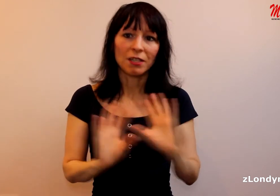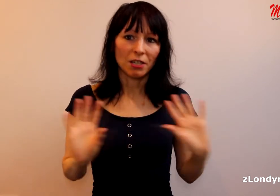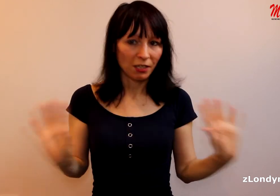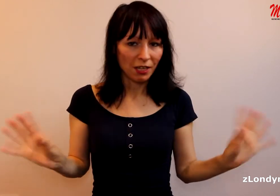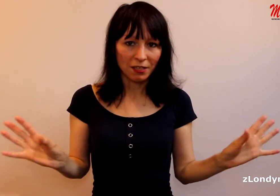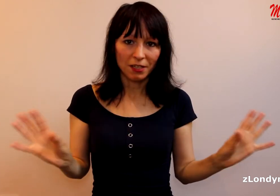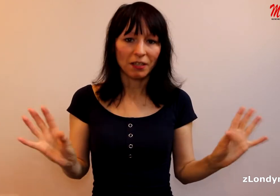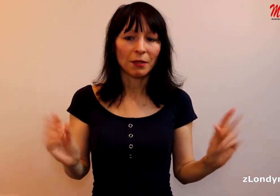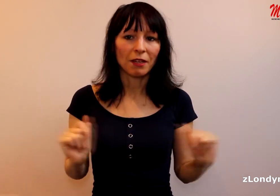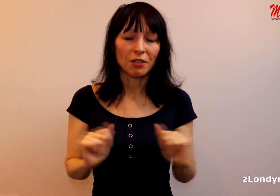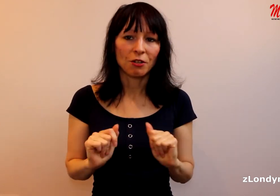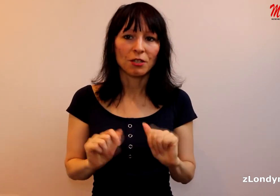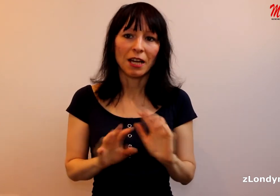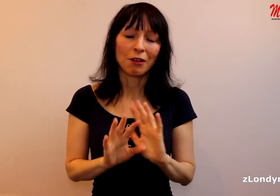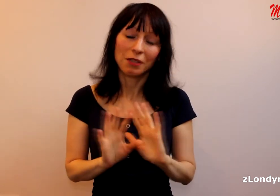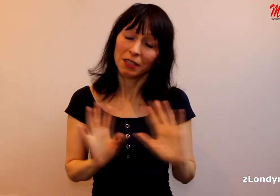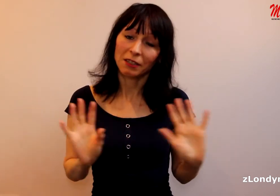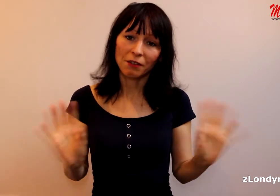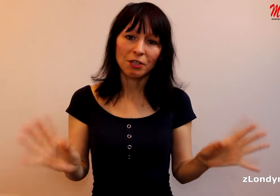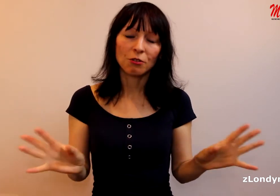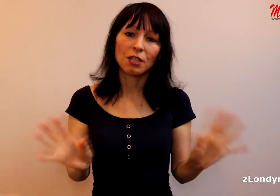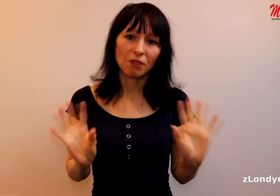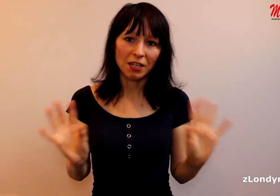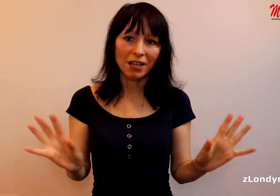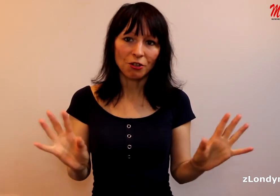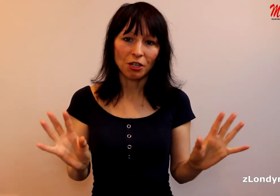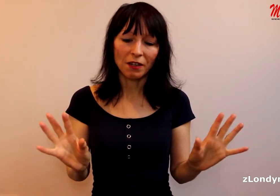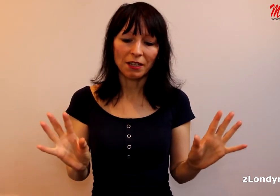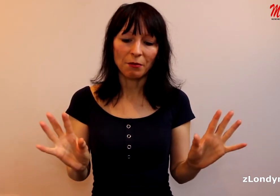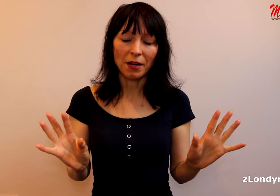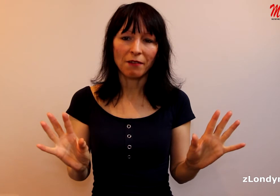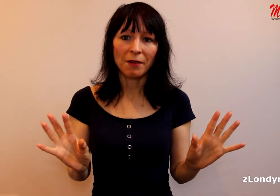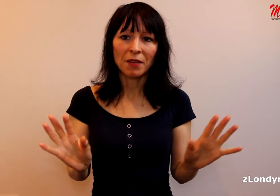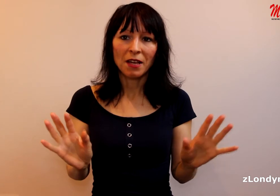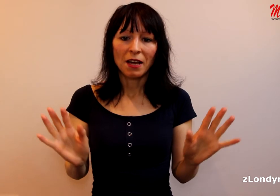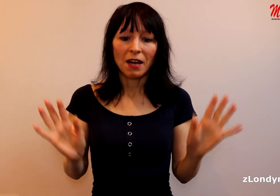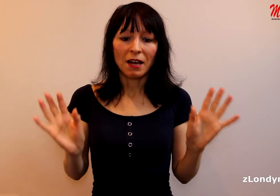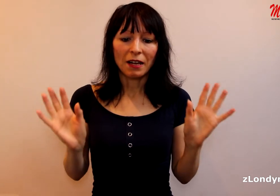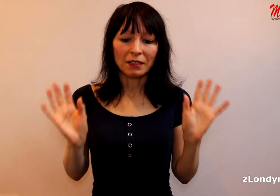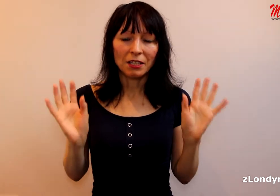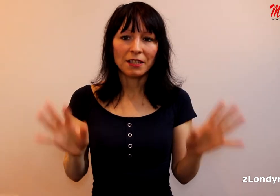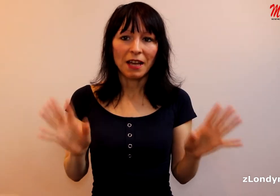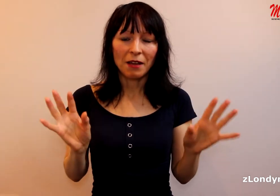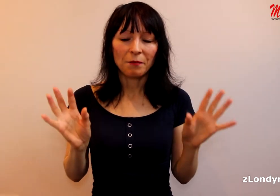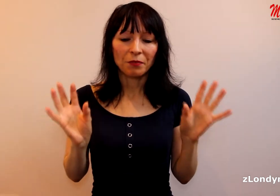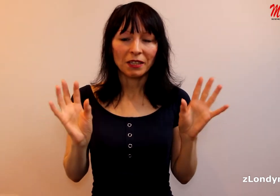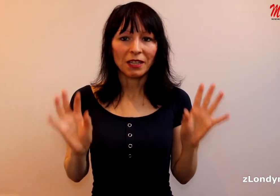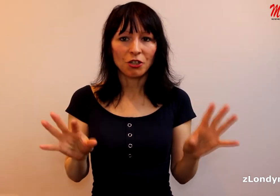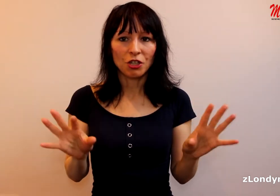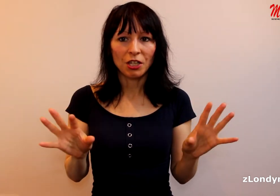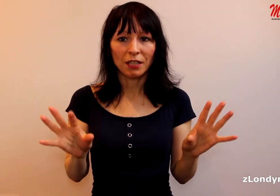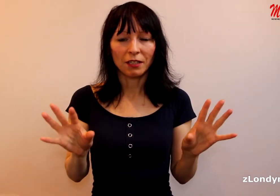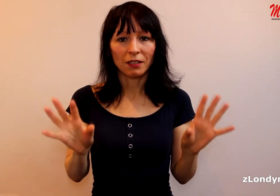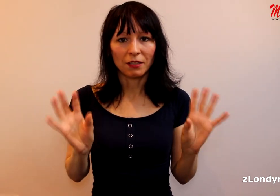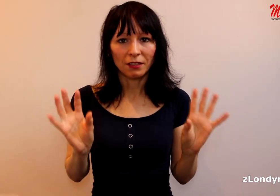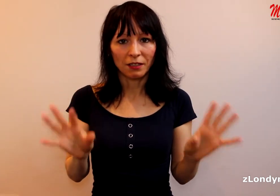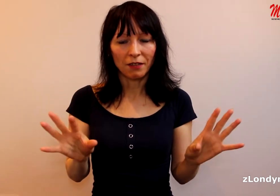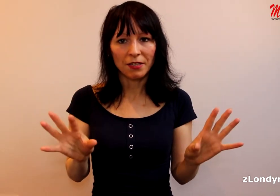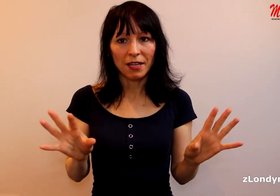tak si řeknete jasně, tam je tak veřejnosti, ale on je ten tlak veřejnosti i v těch dalších velkých právě. A ti lidé tlačí na ty televize,